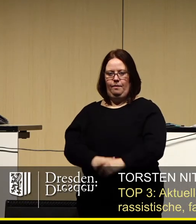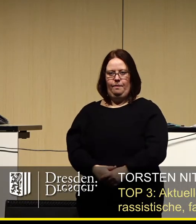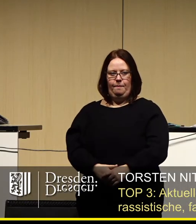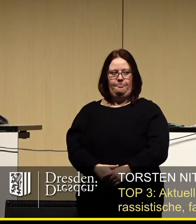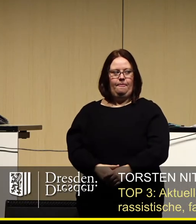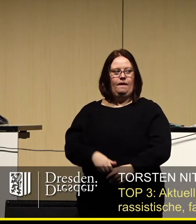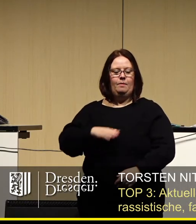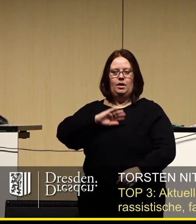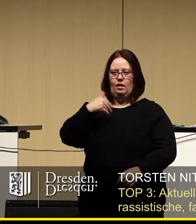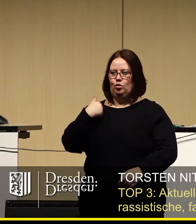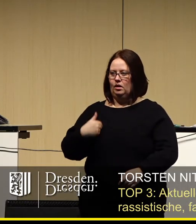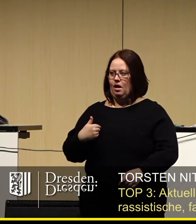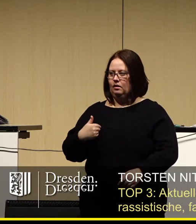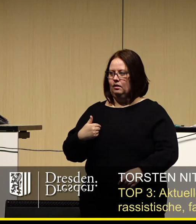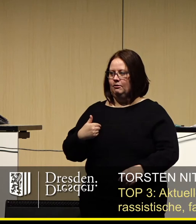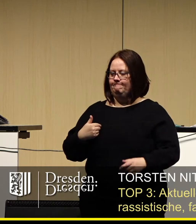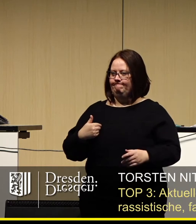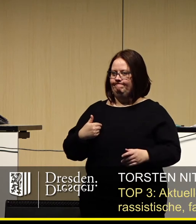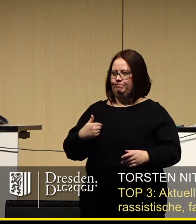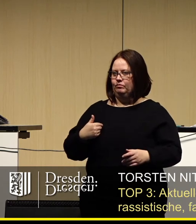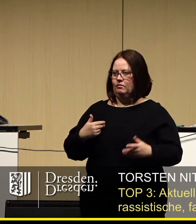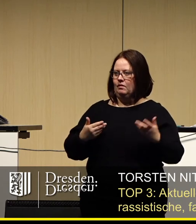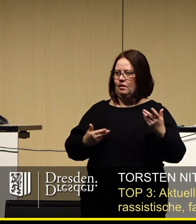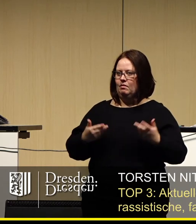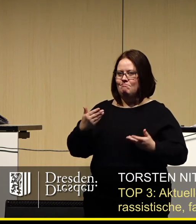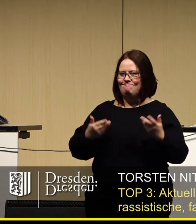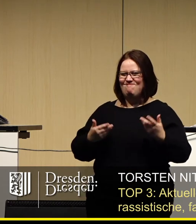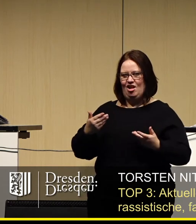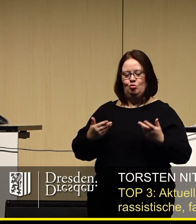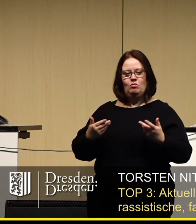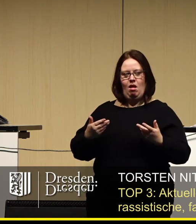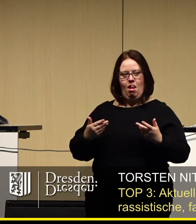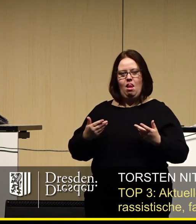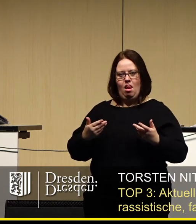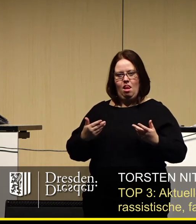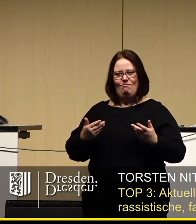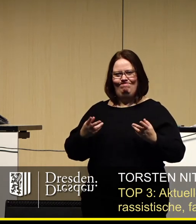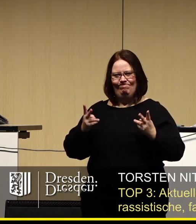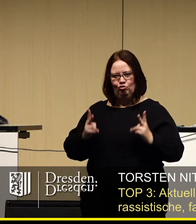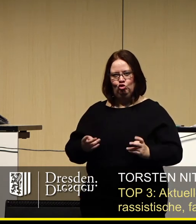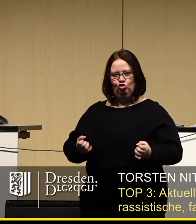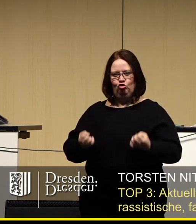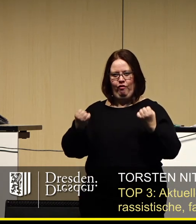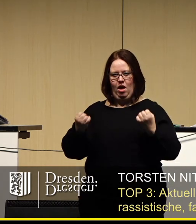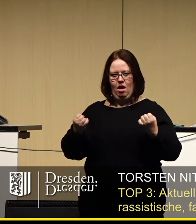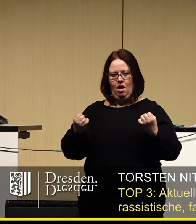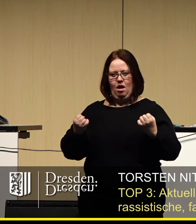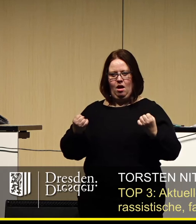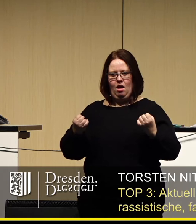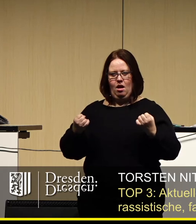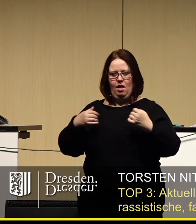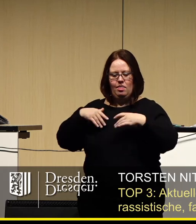Meine Damen und Herren, manchmal ist es echt schwer, Dinge, Aussagen und auch